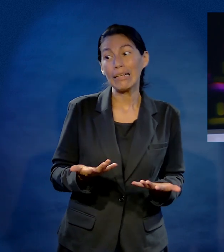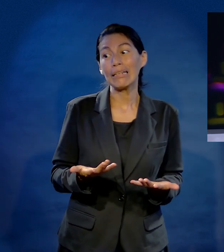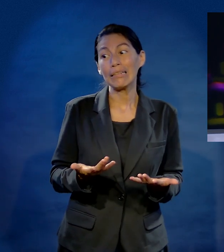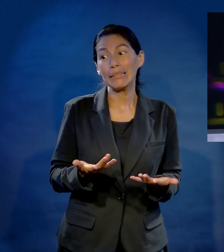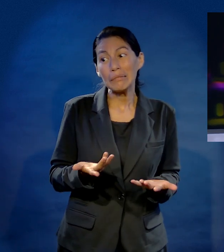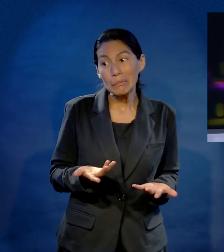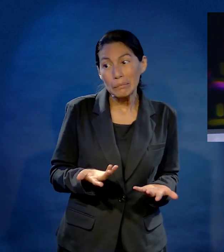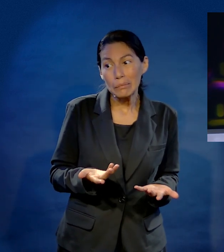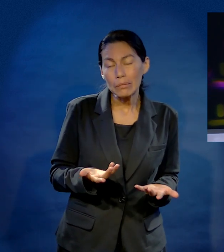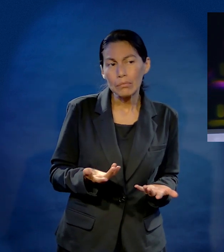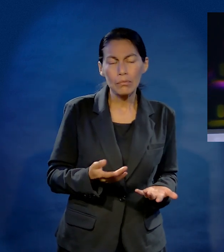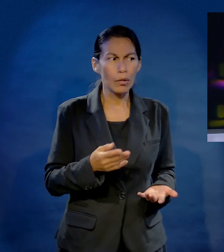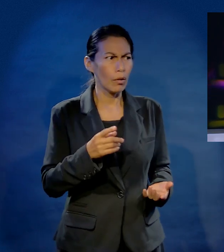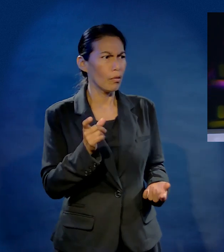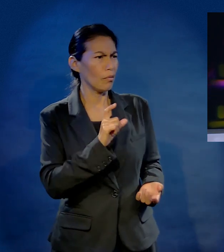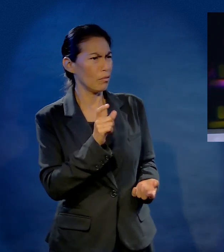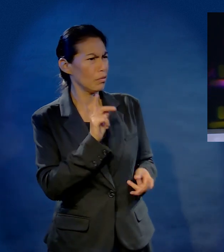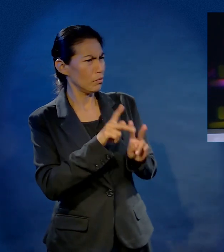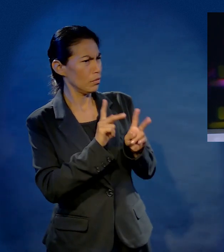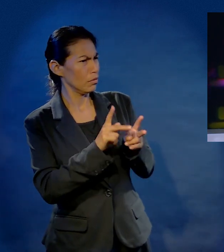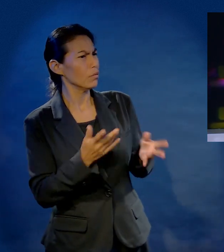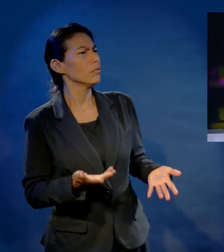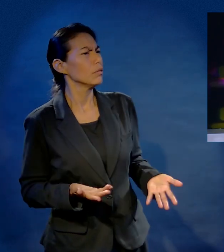se comó la tele, vamos a comprar una tele. ¿Y cuándo hablamos de eso?